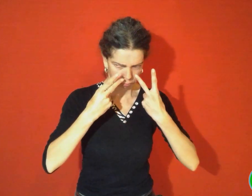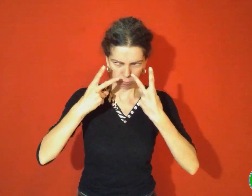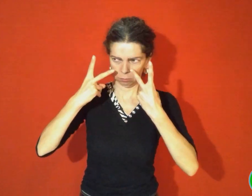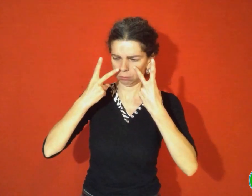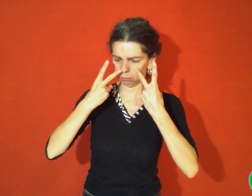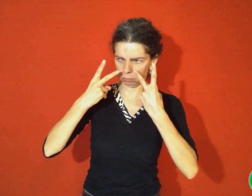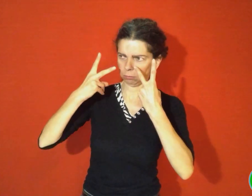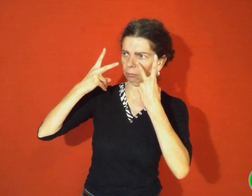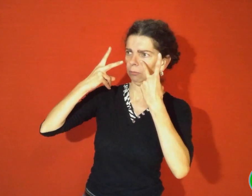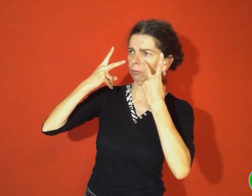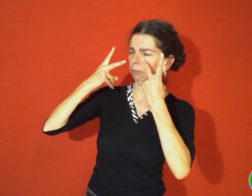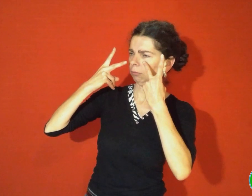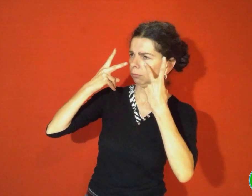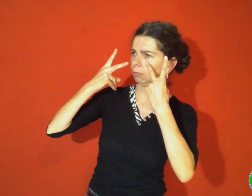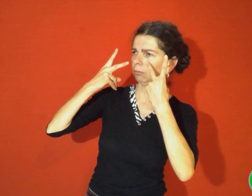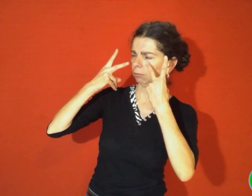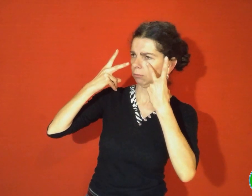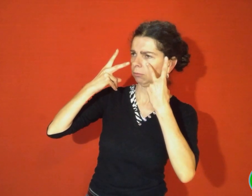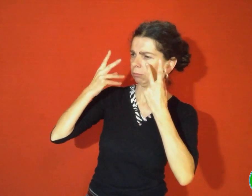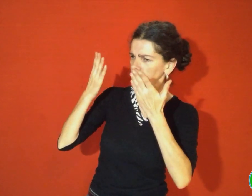et était de plus en plus intéressé par Zéralda.